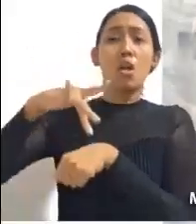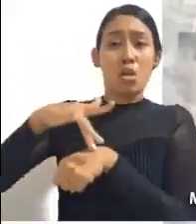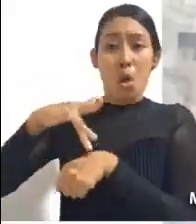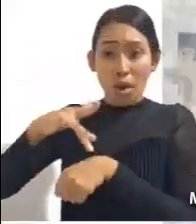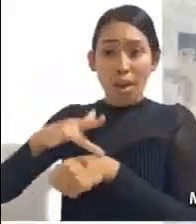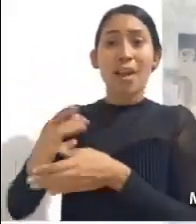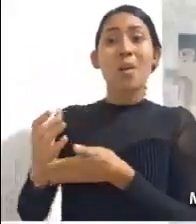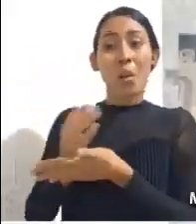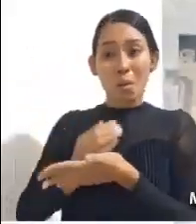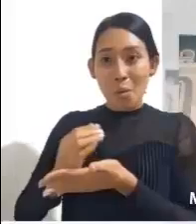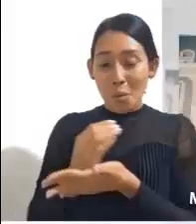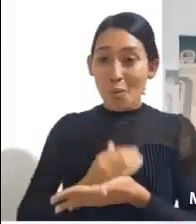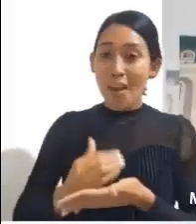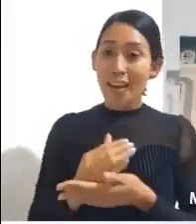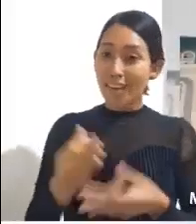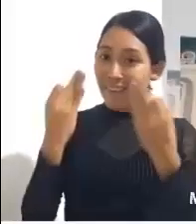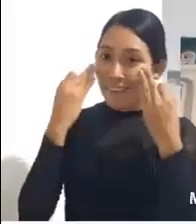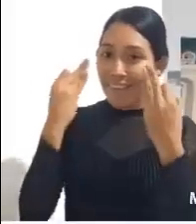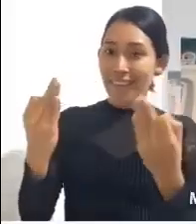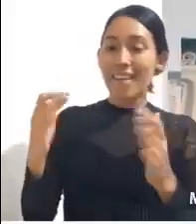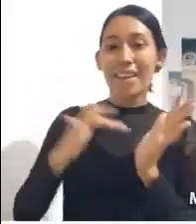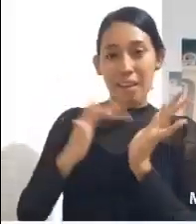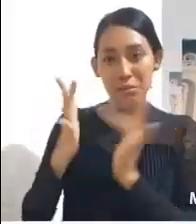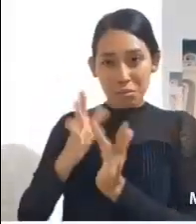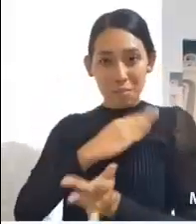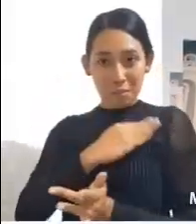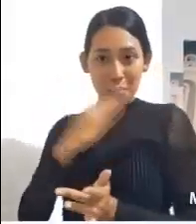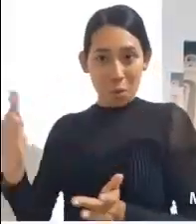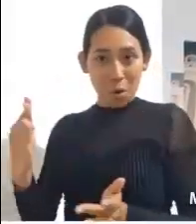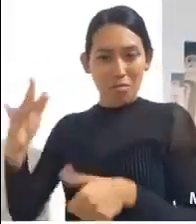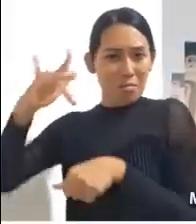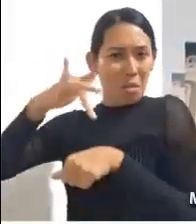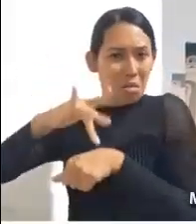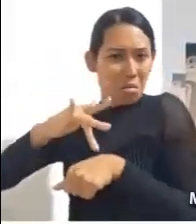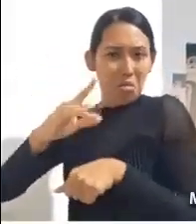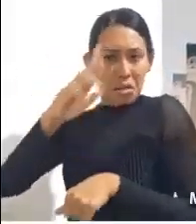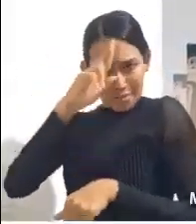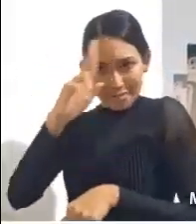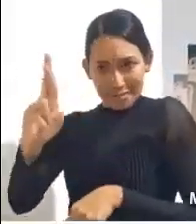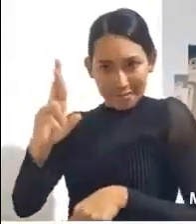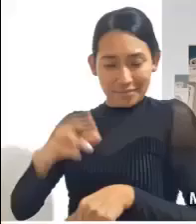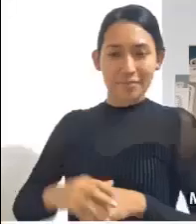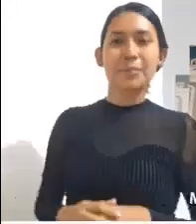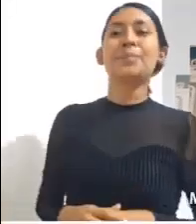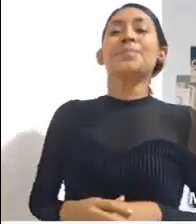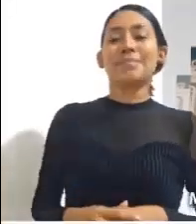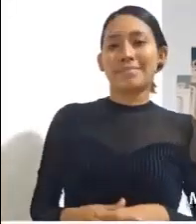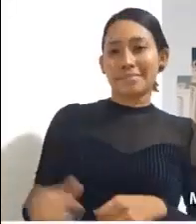restituirlo y hacerlo parte nuevamente de la comunidad. Hoy, al contemplar a Jesús,